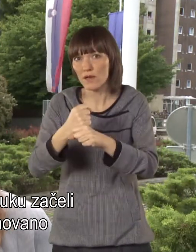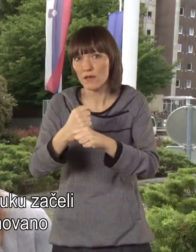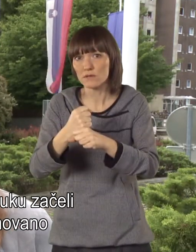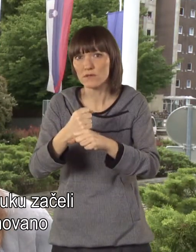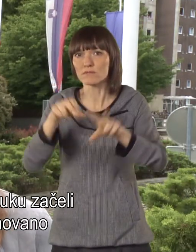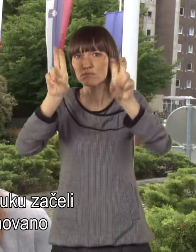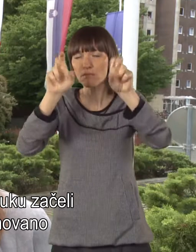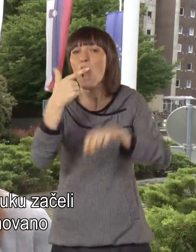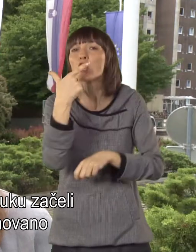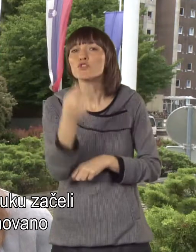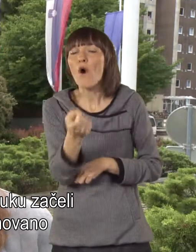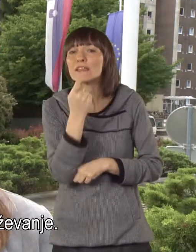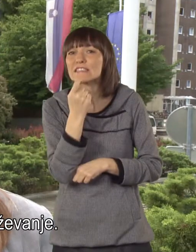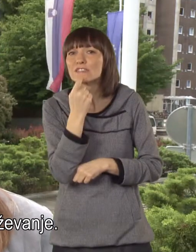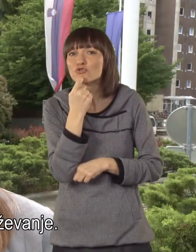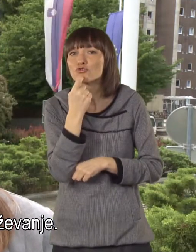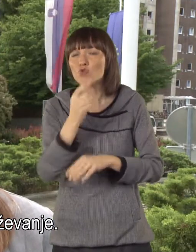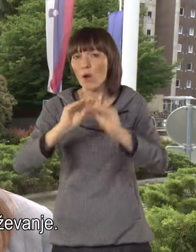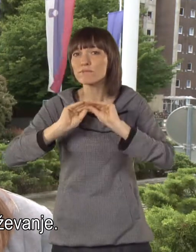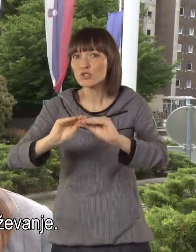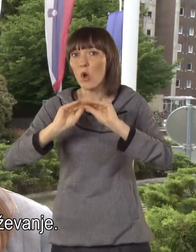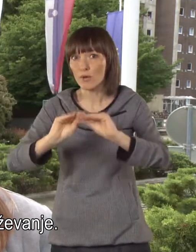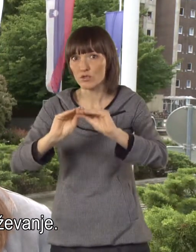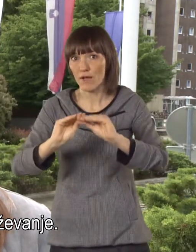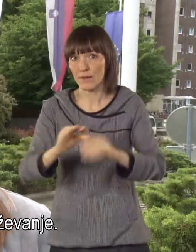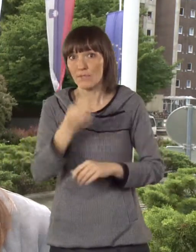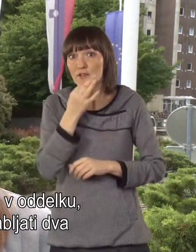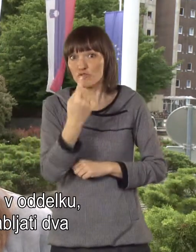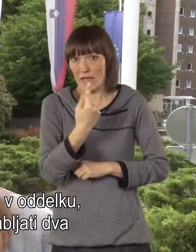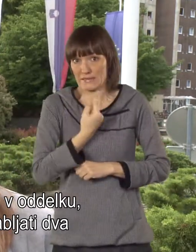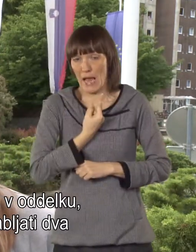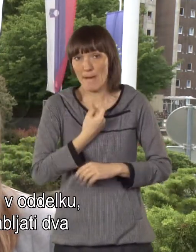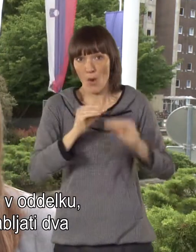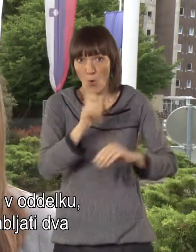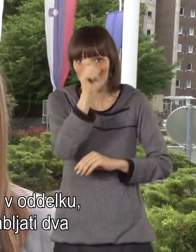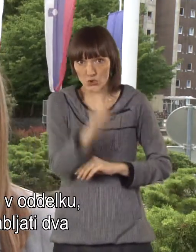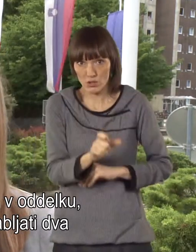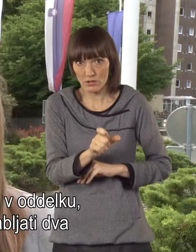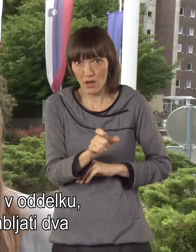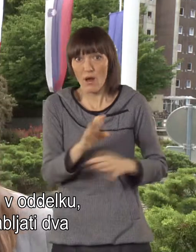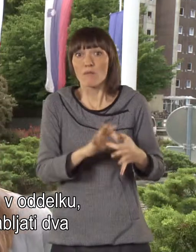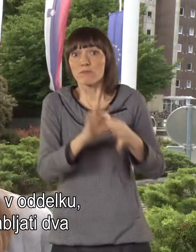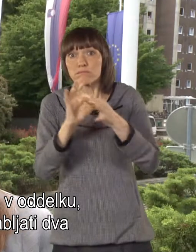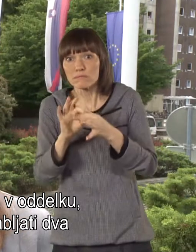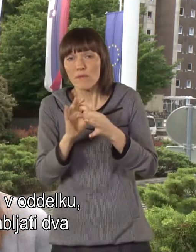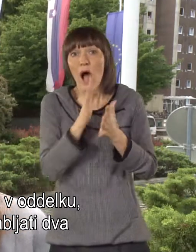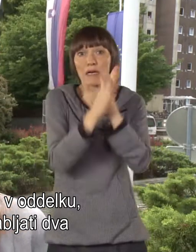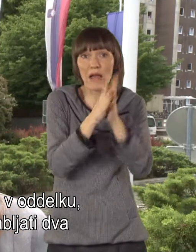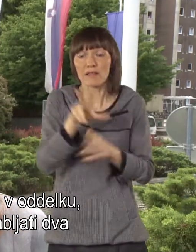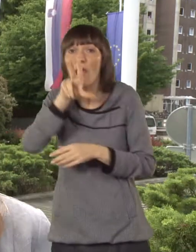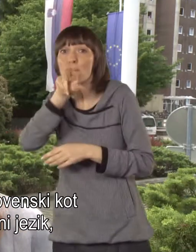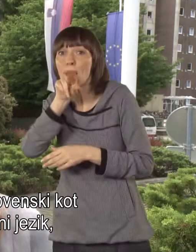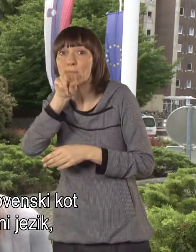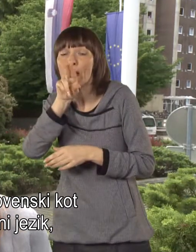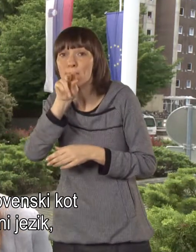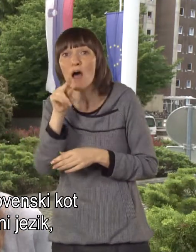uvajati tudi tako imenovano dvojezično izobraževanje. Kajte, če je učitelj sam v oddelku, mora v ščas uporabljati